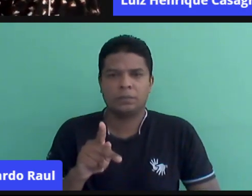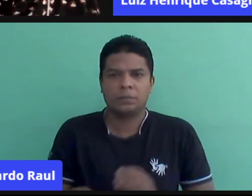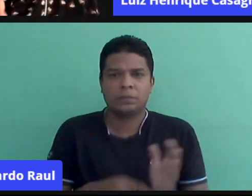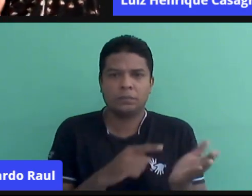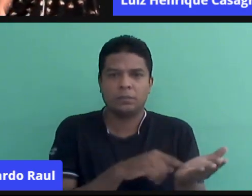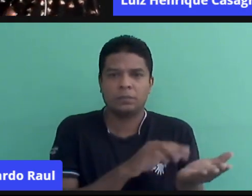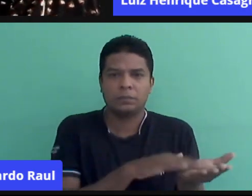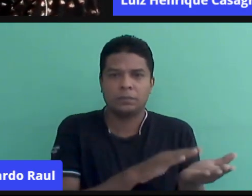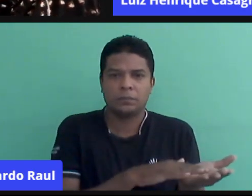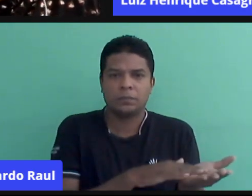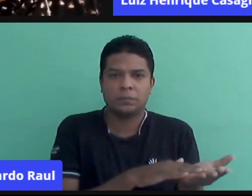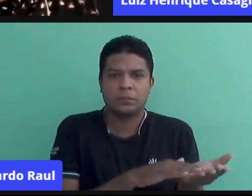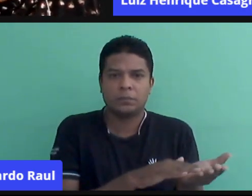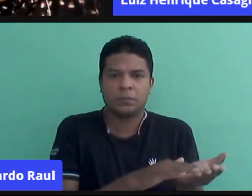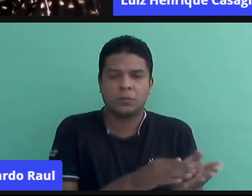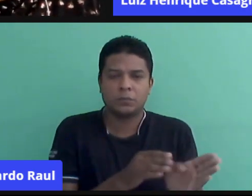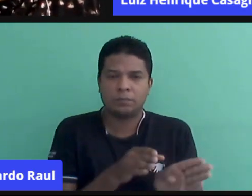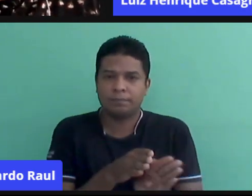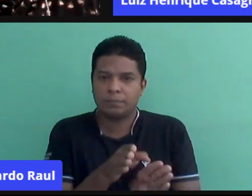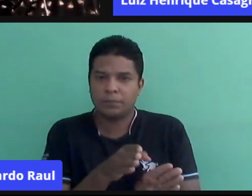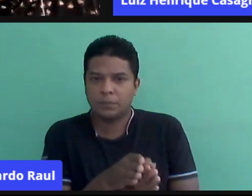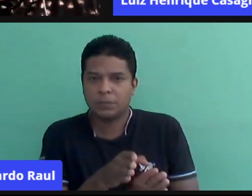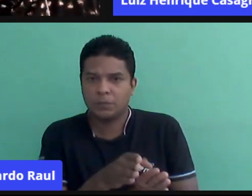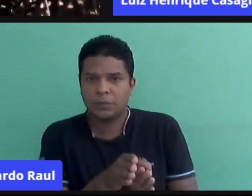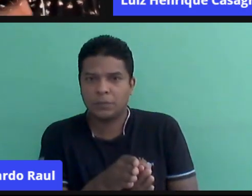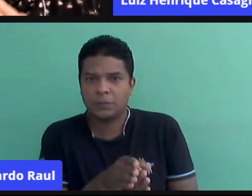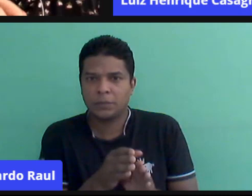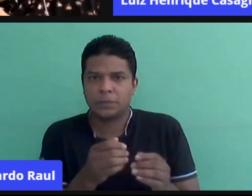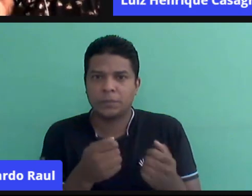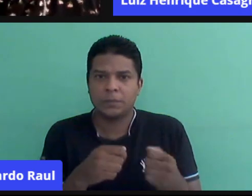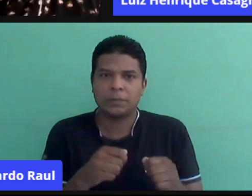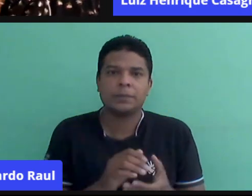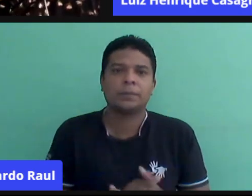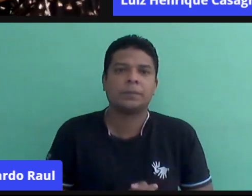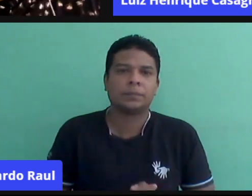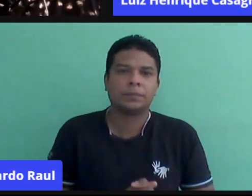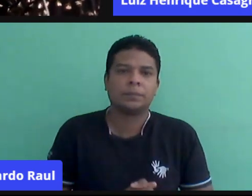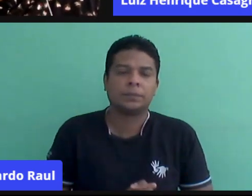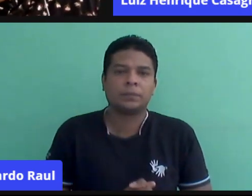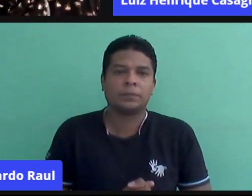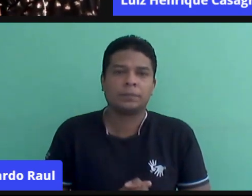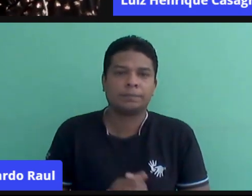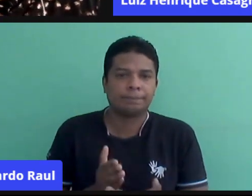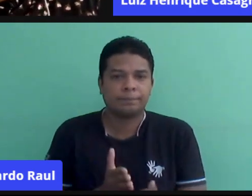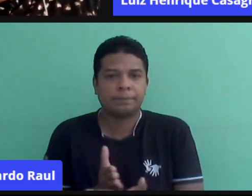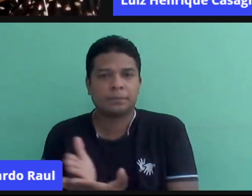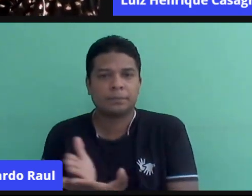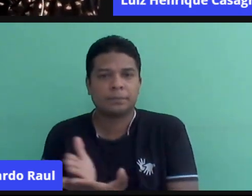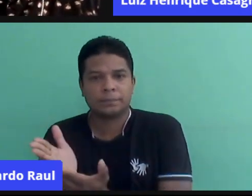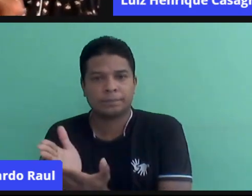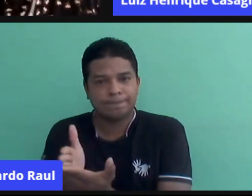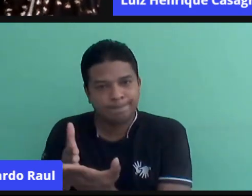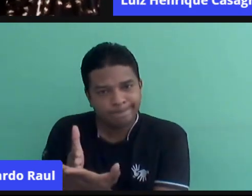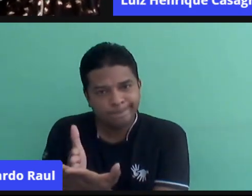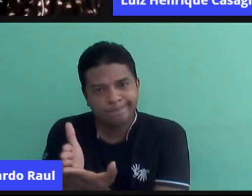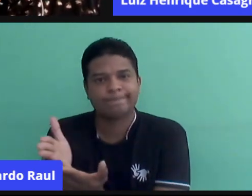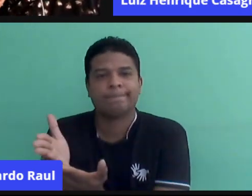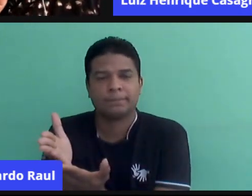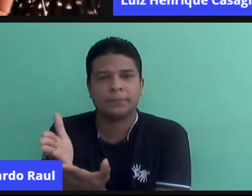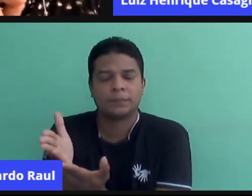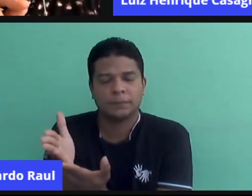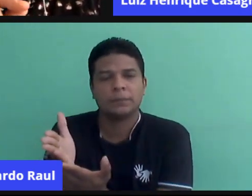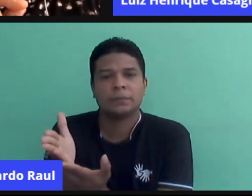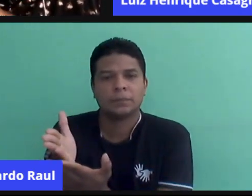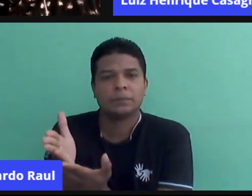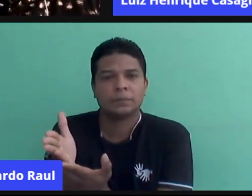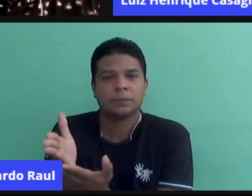É onde estarei orientando o meu trabalho, mas eu não preciso ponto partida dele. Ponto de partida. É um guia, né? É um ponto